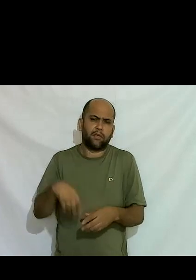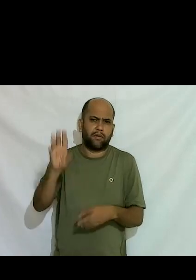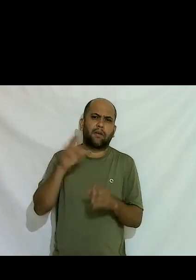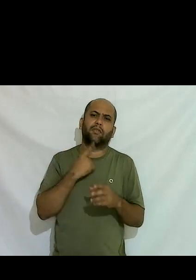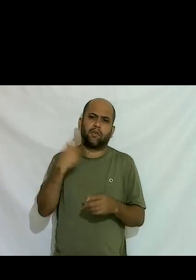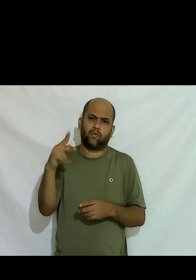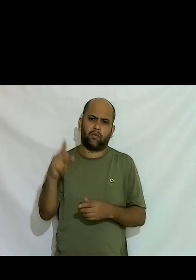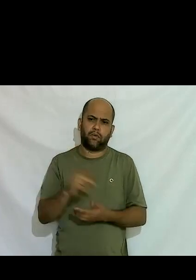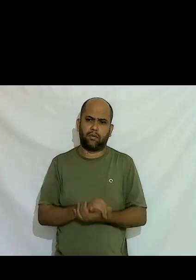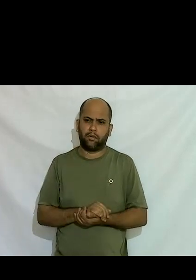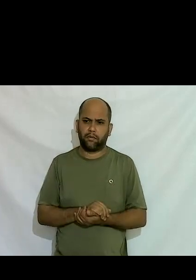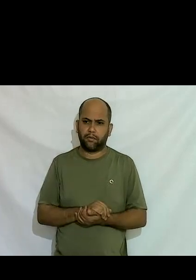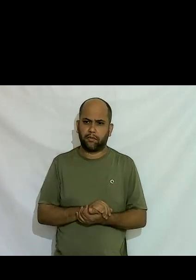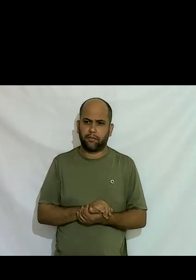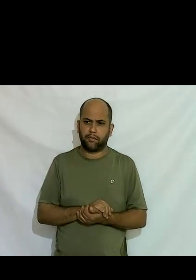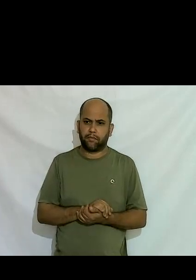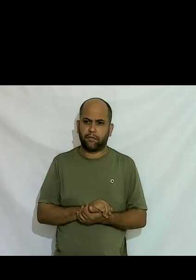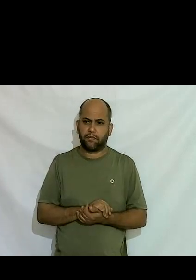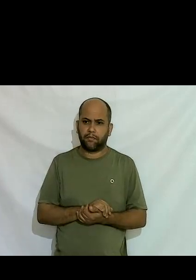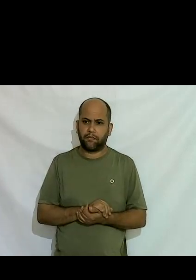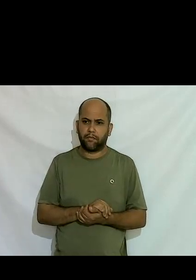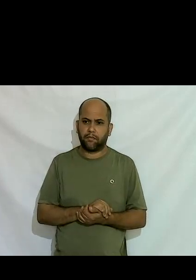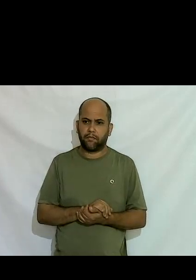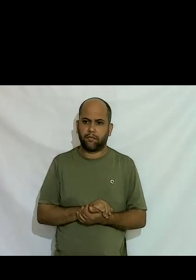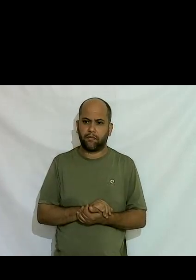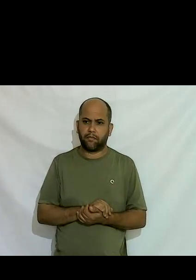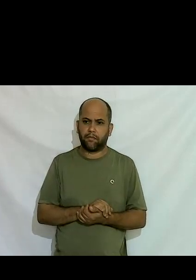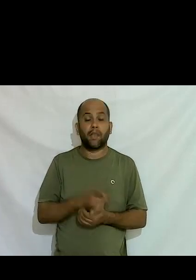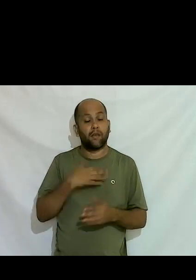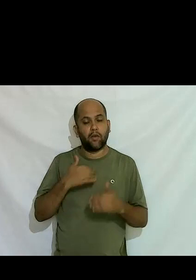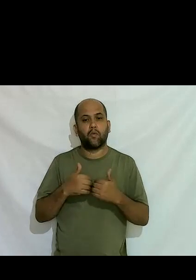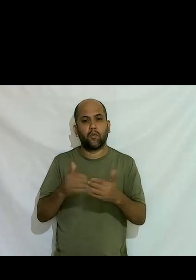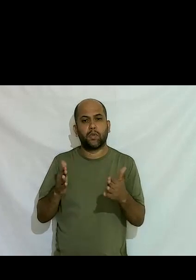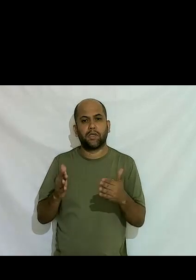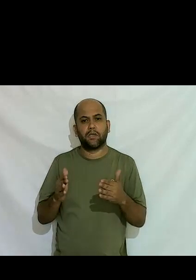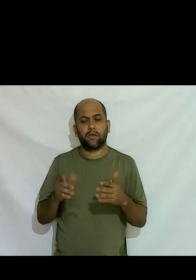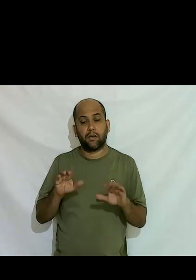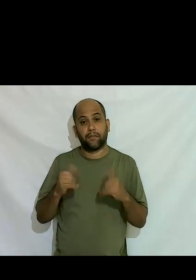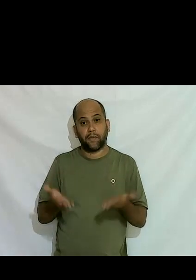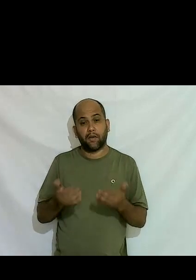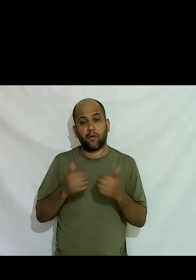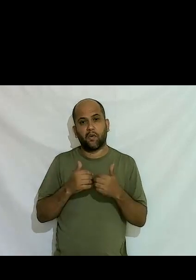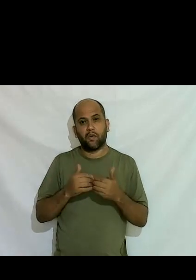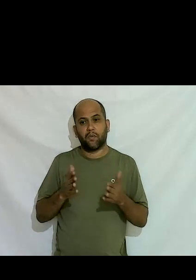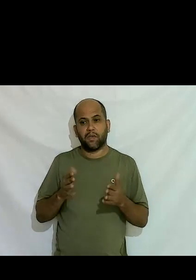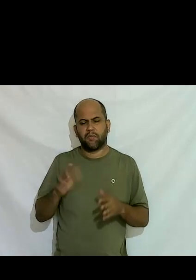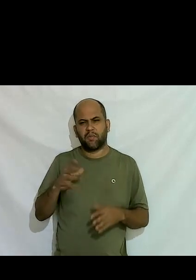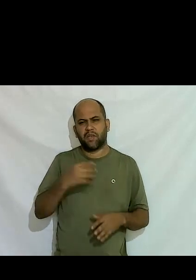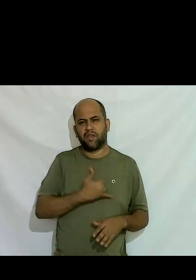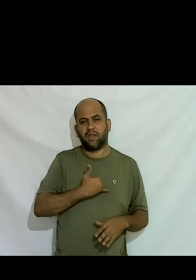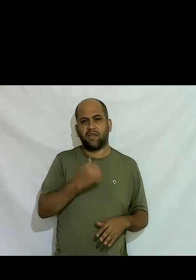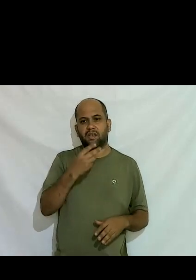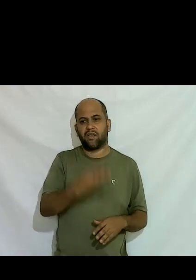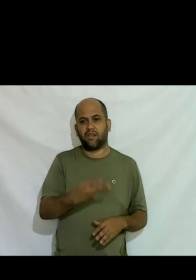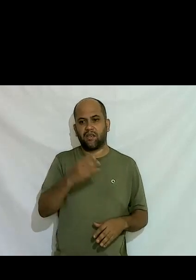quer e e eu comecei né em 35 anos mais ou menos uma nova